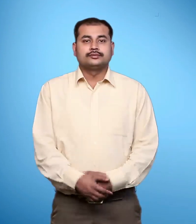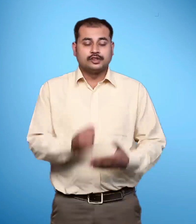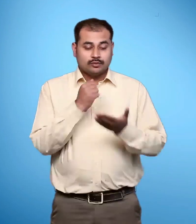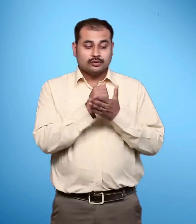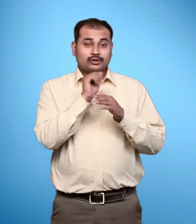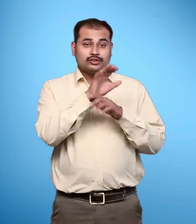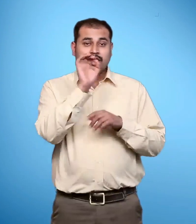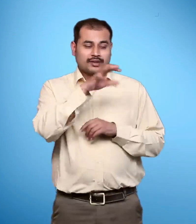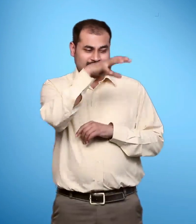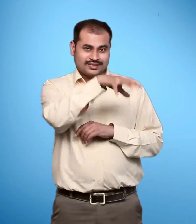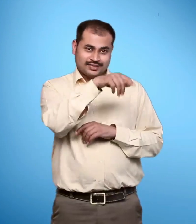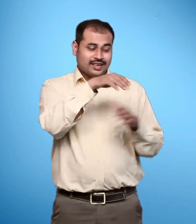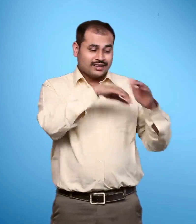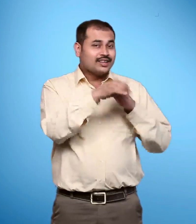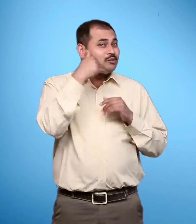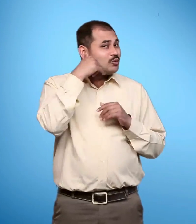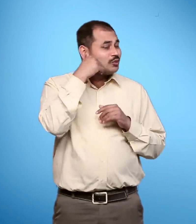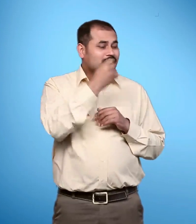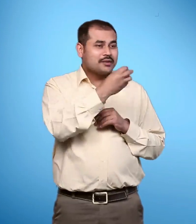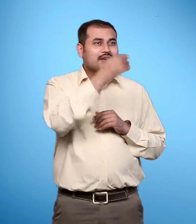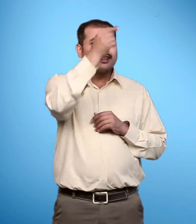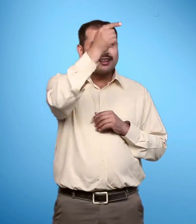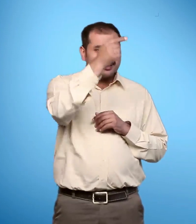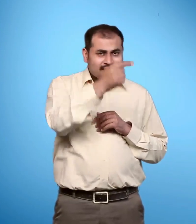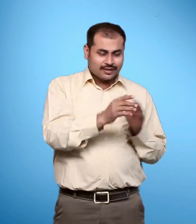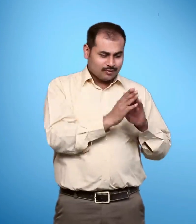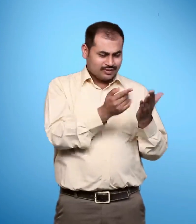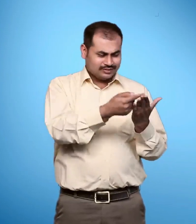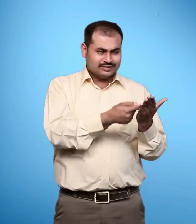डाग घरों में टेलेफोन डारेक्टरी की तरहें पिन कोड डारेक्टरी भी मिलती है